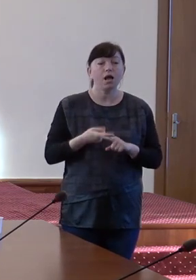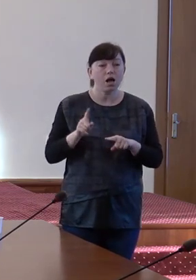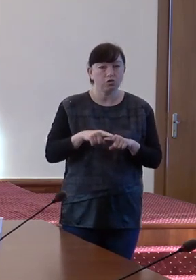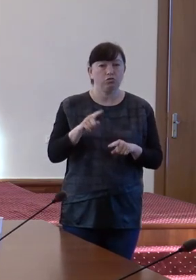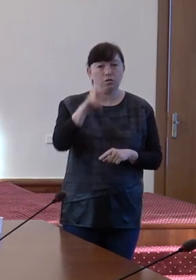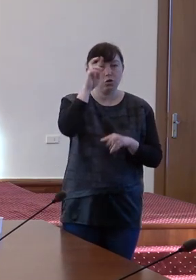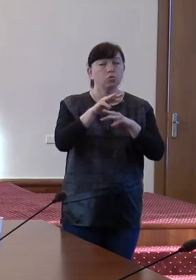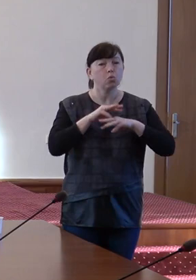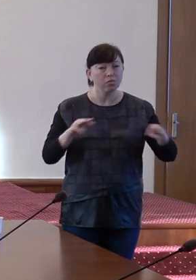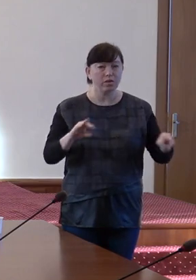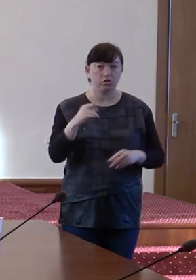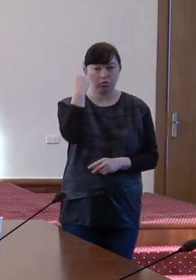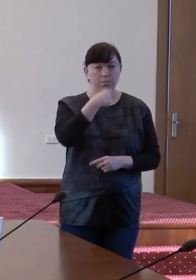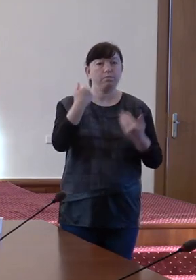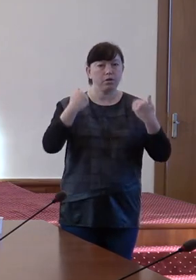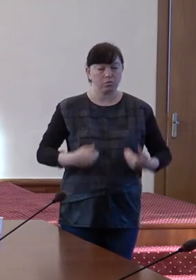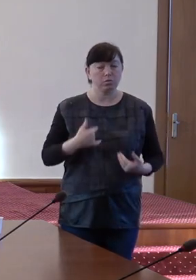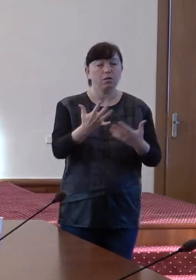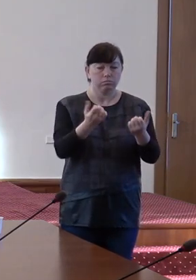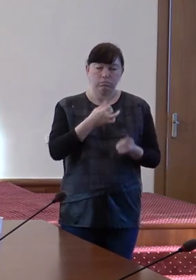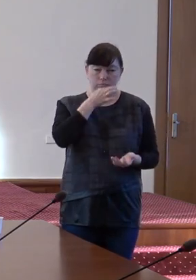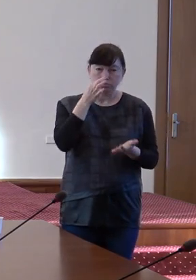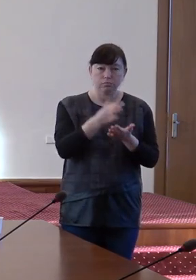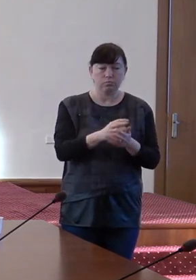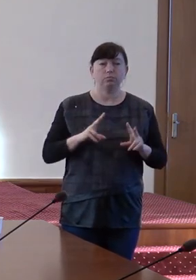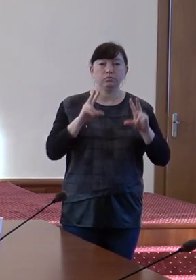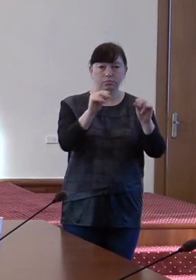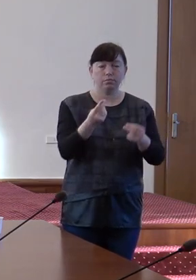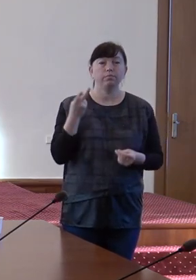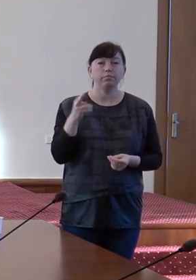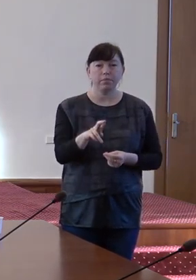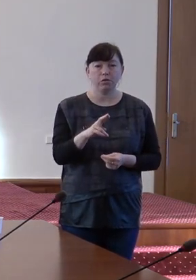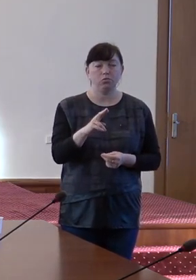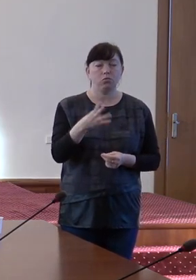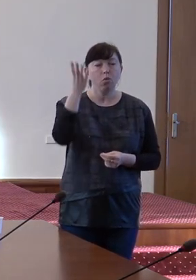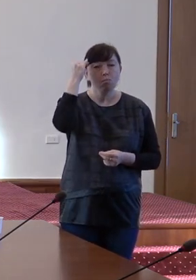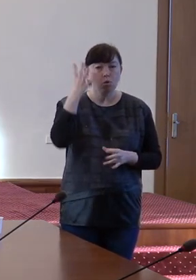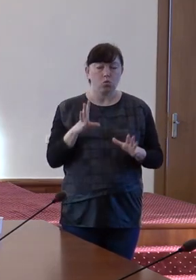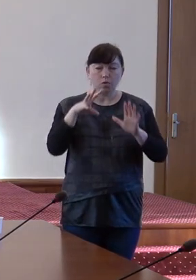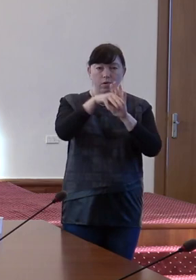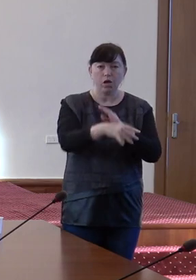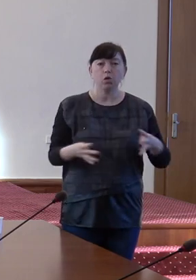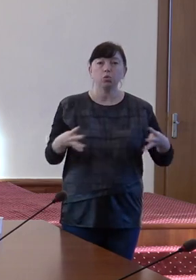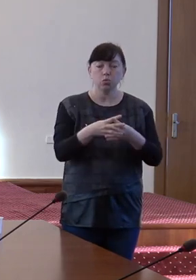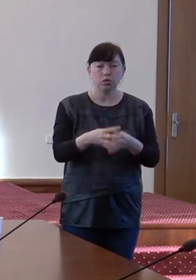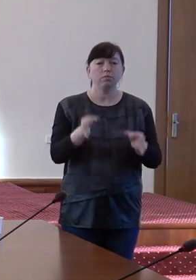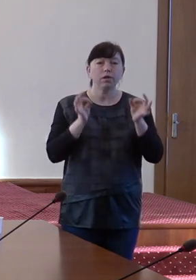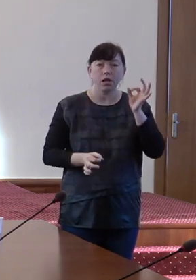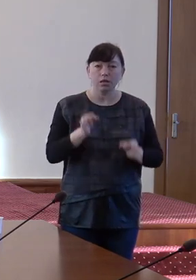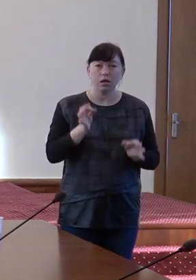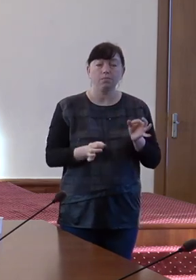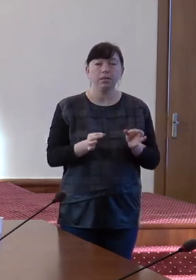guvern, cât și eu personal, ne-am asumat un angajament ferm pentru o Moldovă inclusivă, echitabilă și